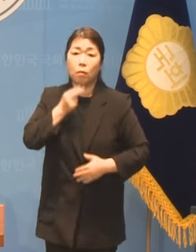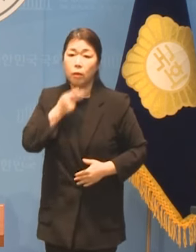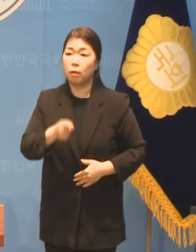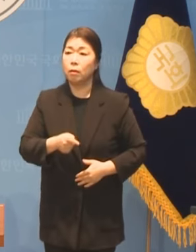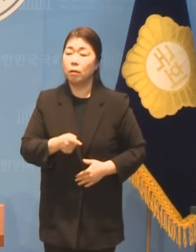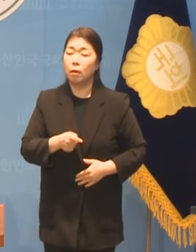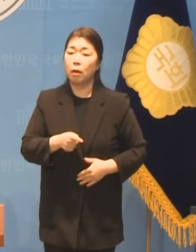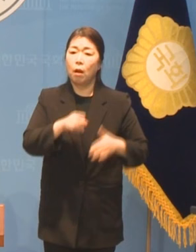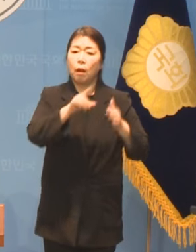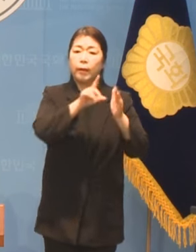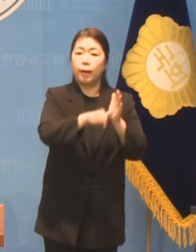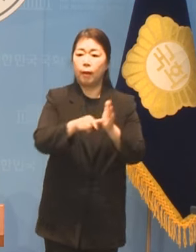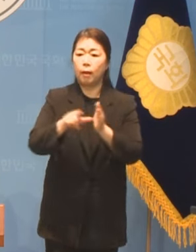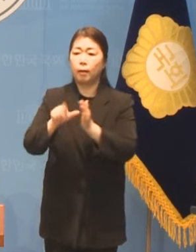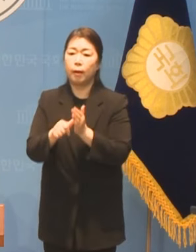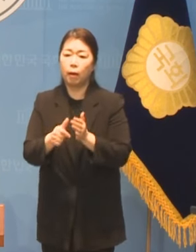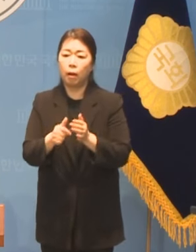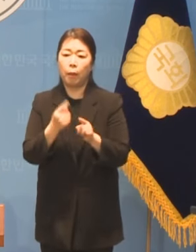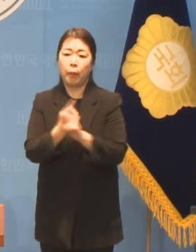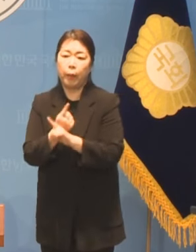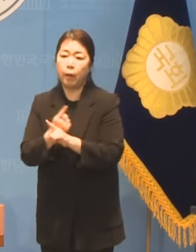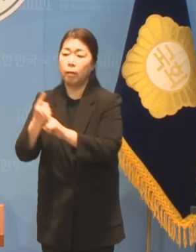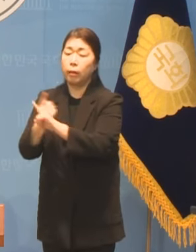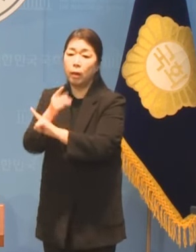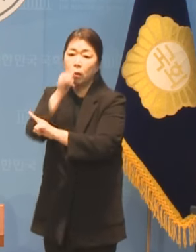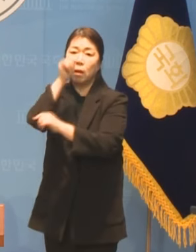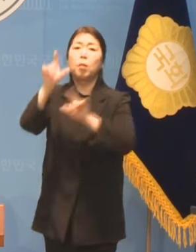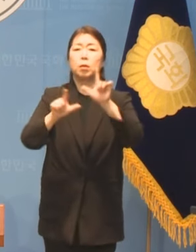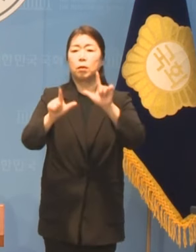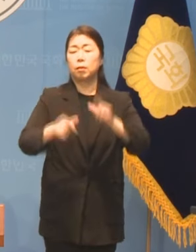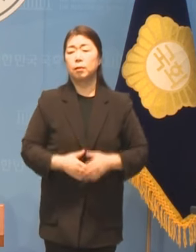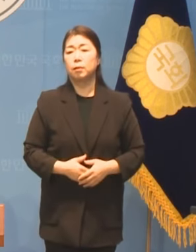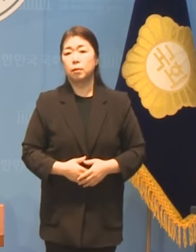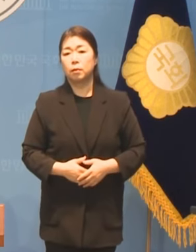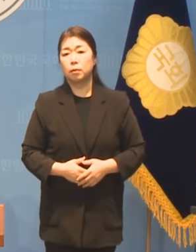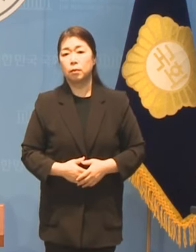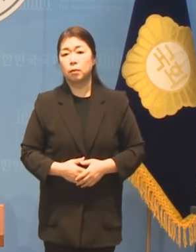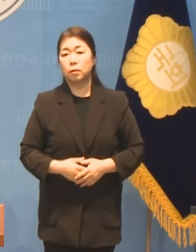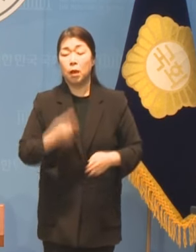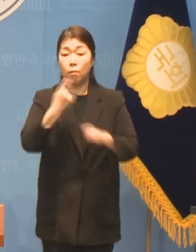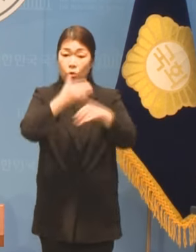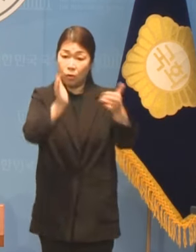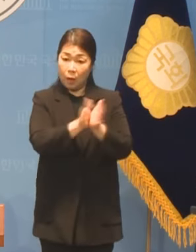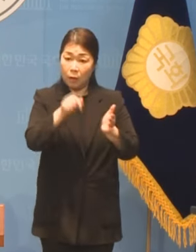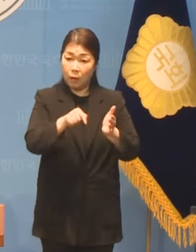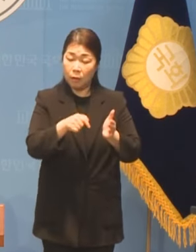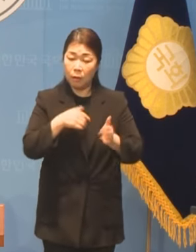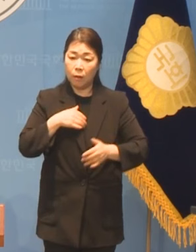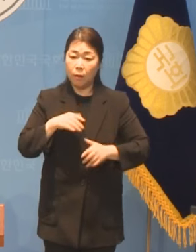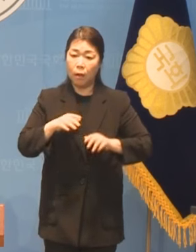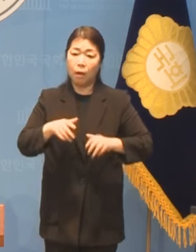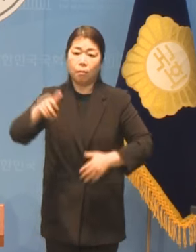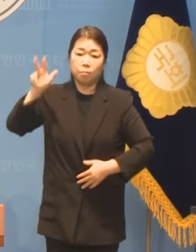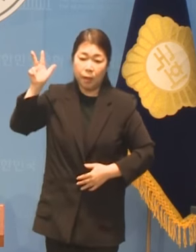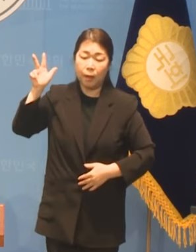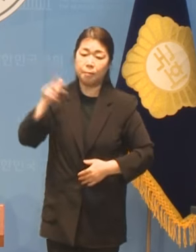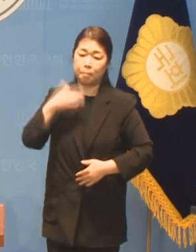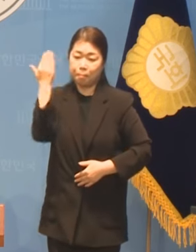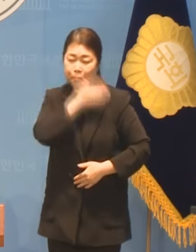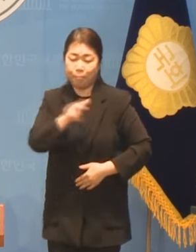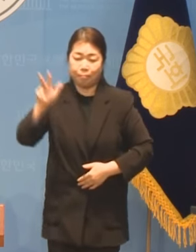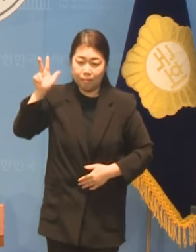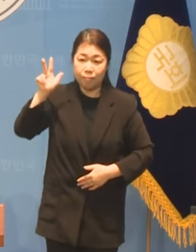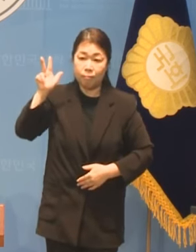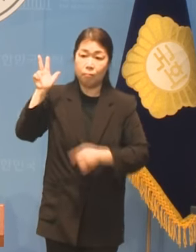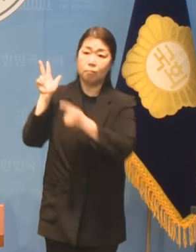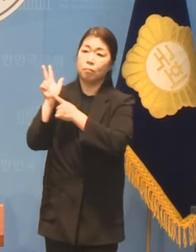어떤 정치를 할 수 있습니까 정당이 자신들의 선언도 지키지 못하면서 국민을 대리하는 정치를 하겠다는